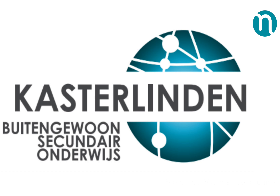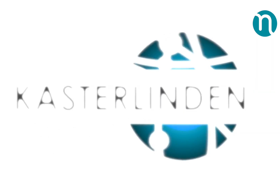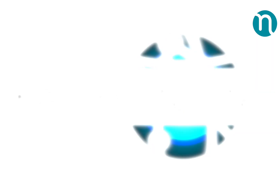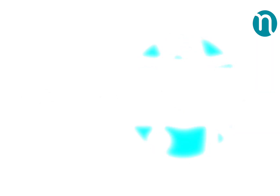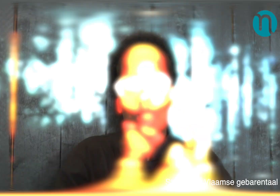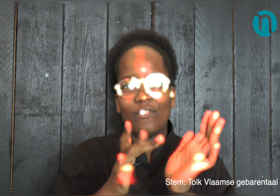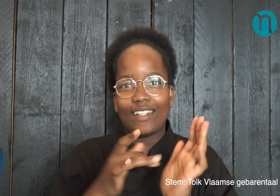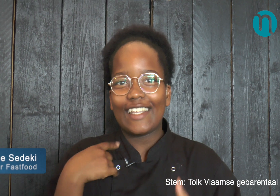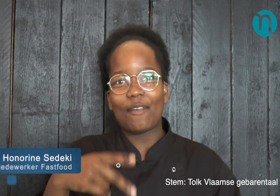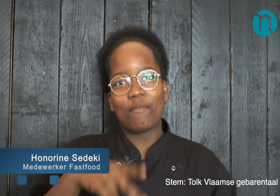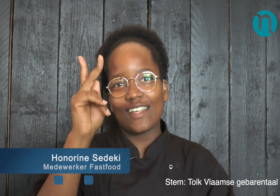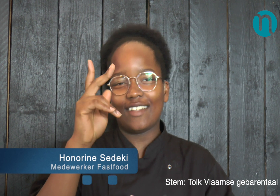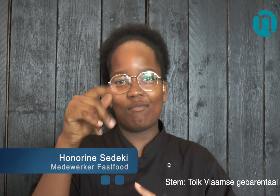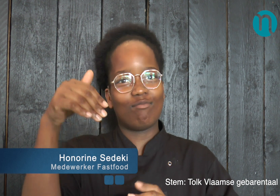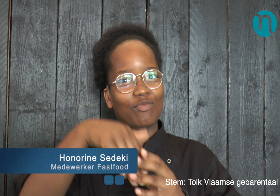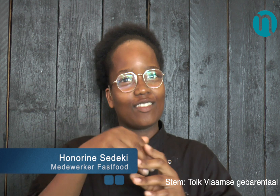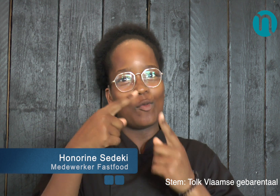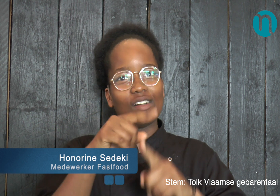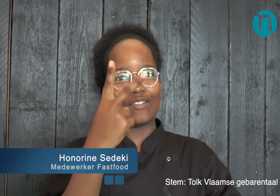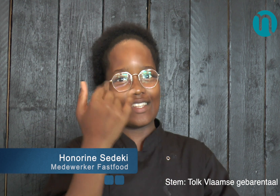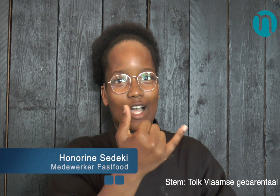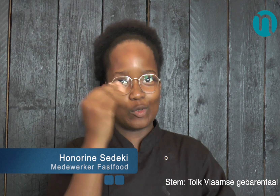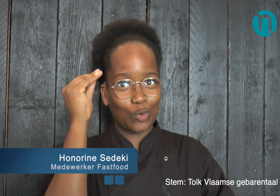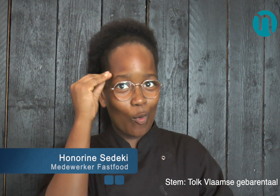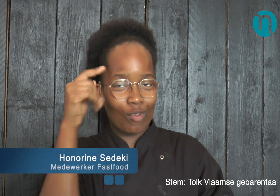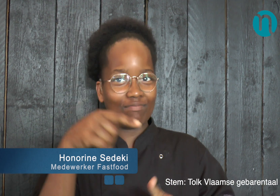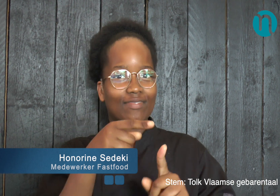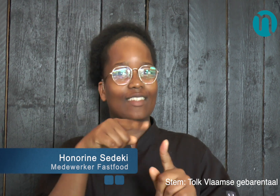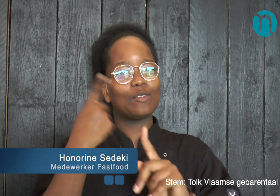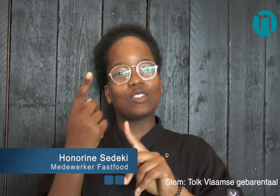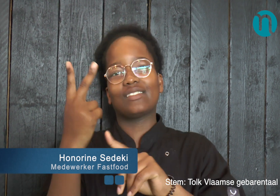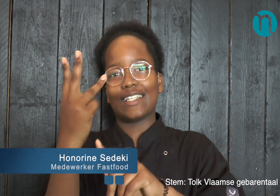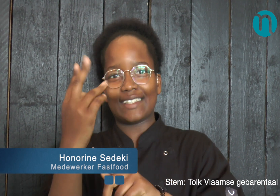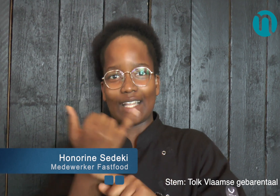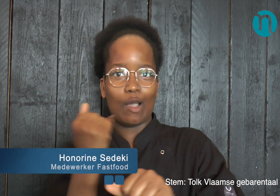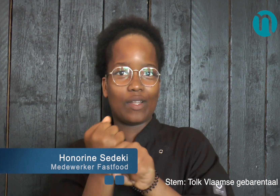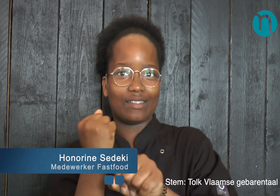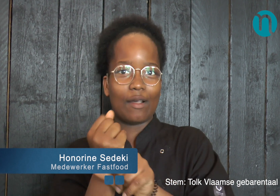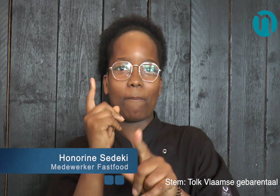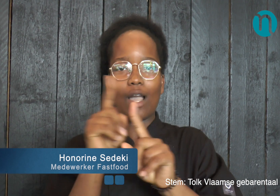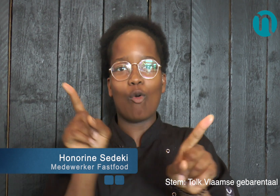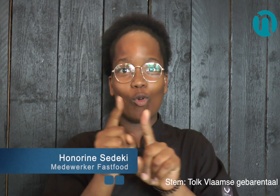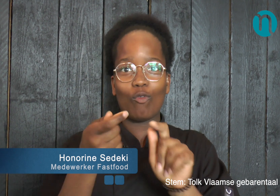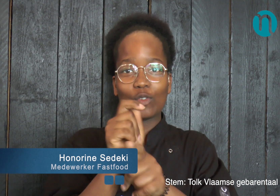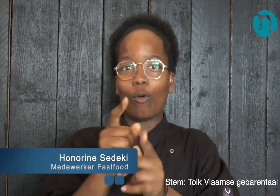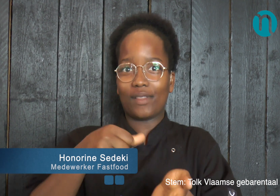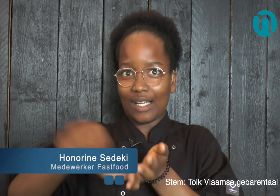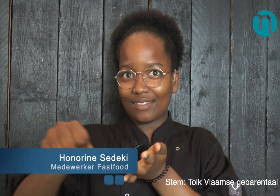Ja, omdat ik in Doua leren twee dagen naar school ga en drie dagen kan werken en ik krijg er ook een vergoeding